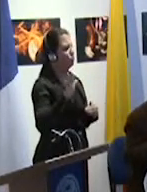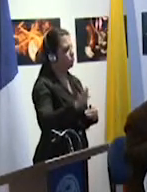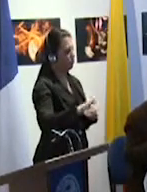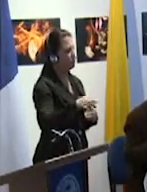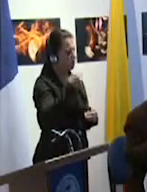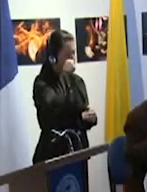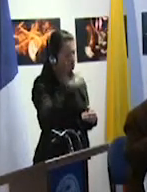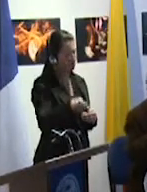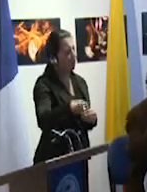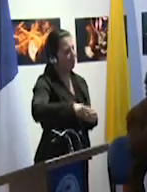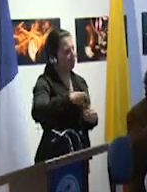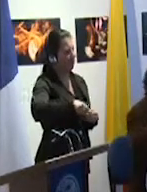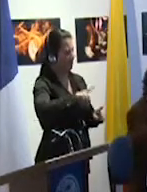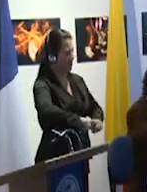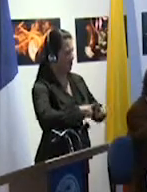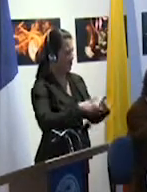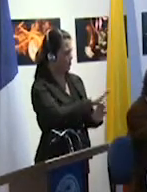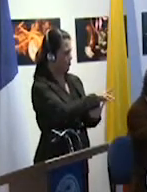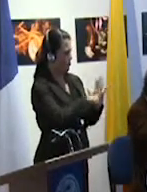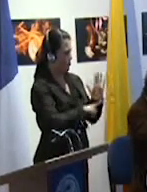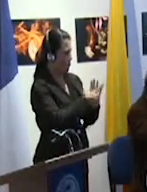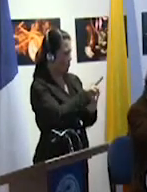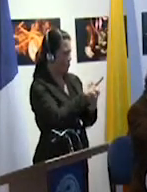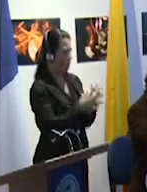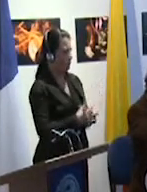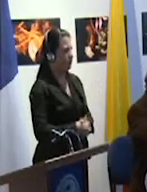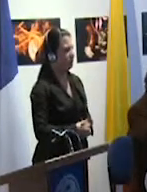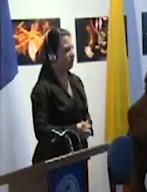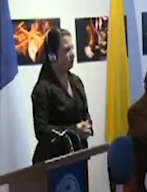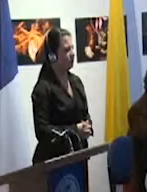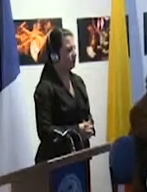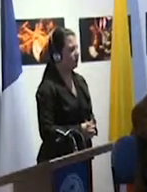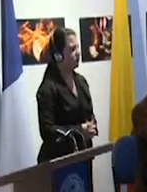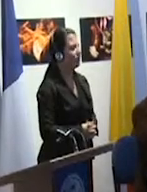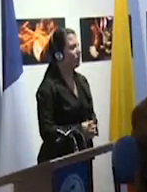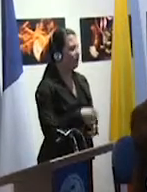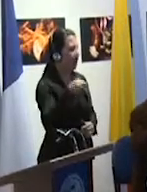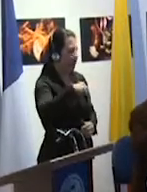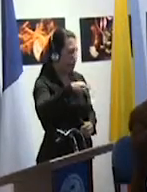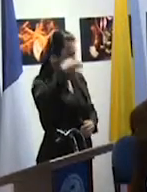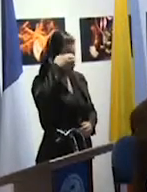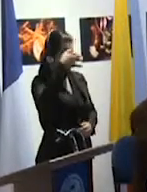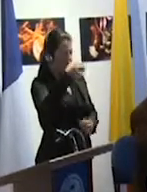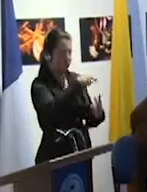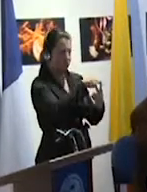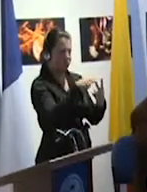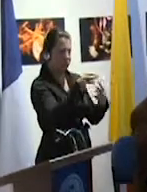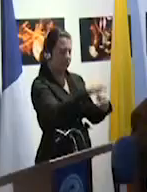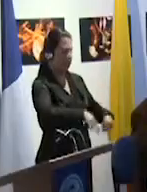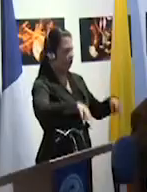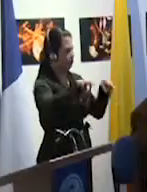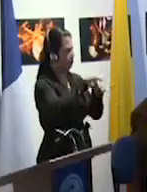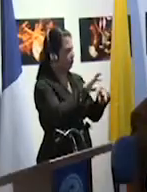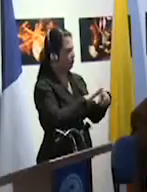diferentes de esta norma. Aquí hay dos conceptos importantes.